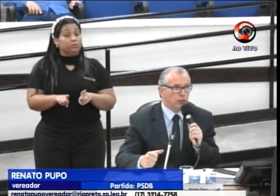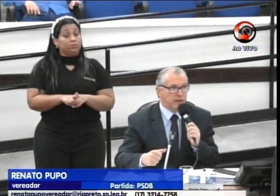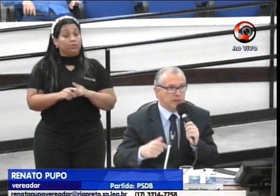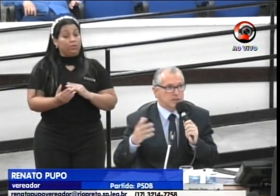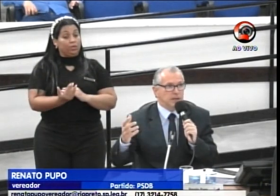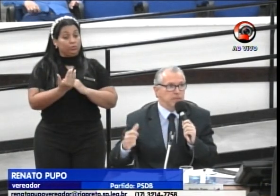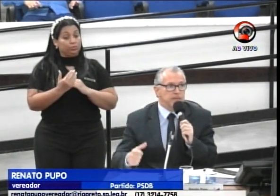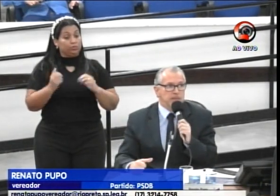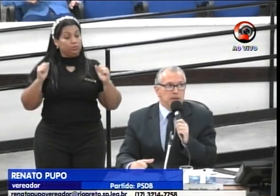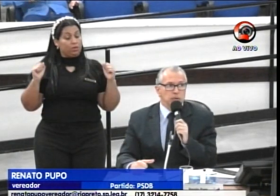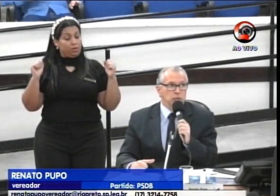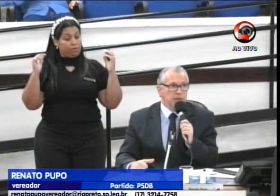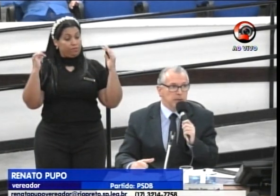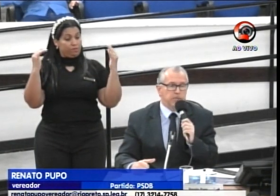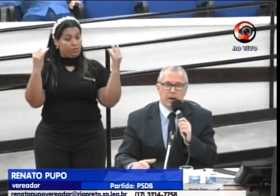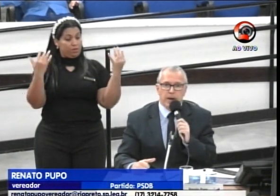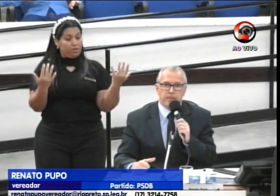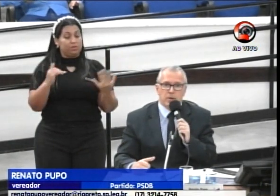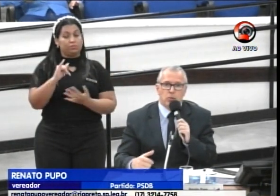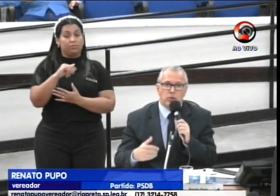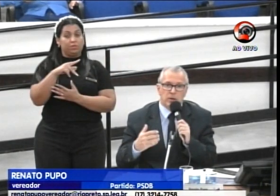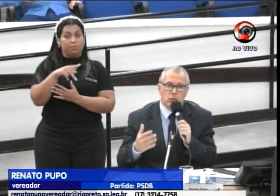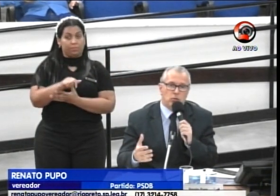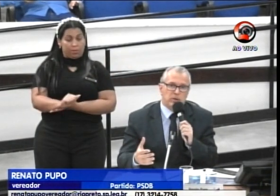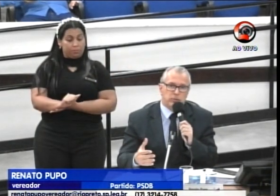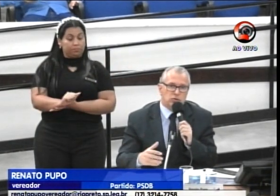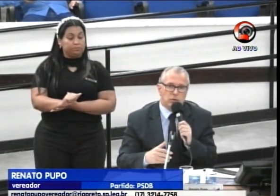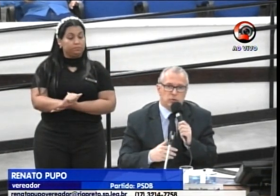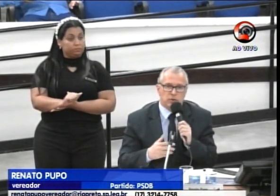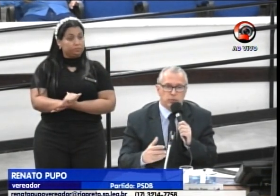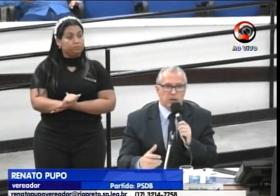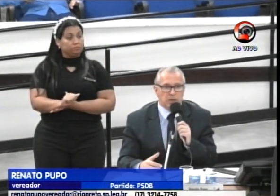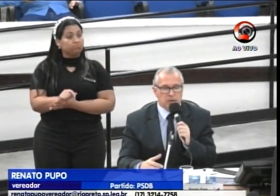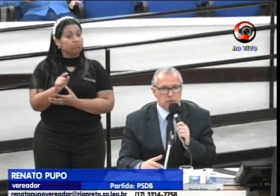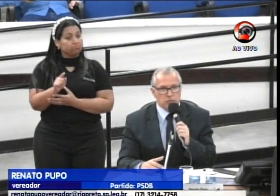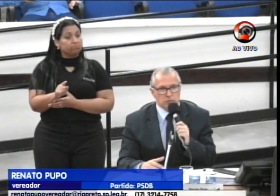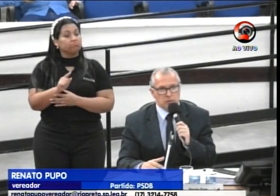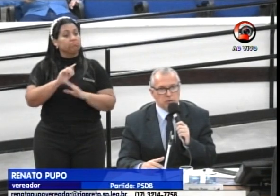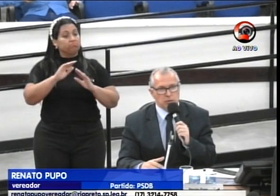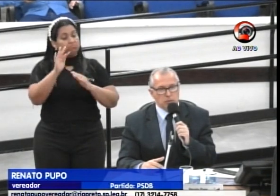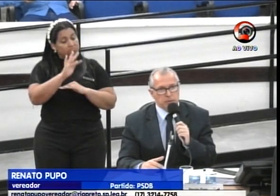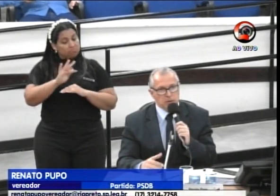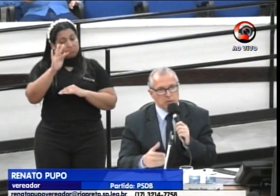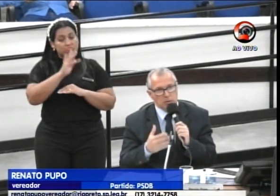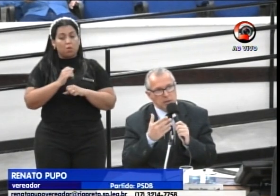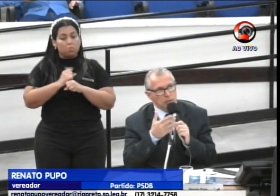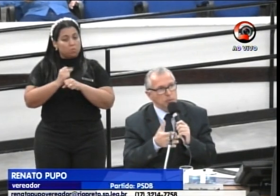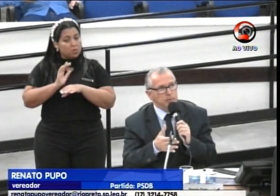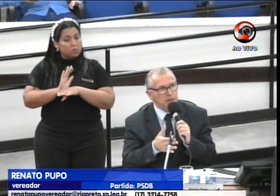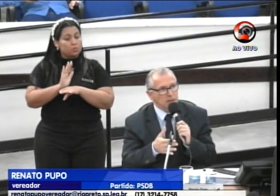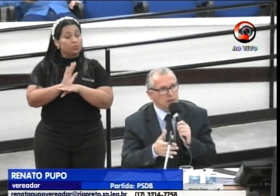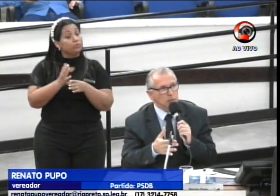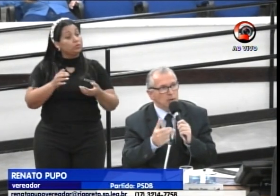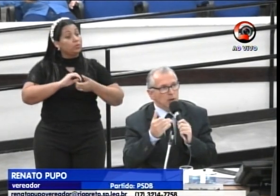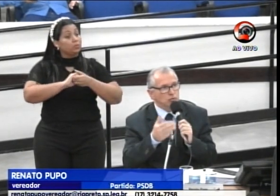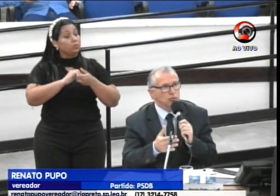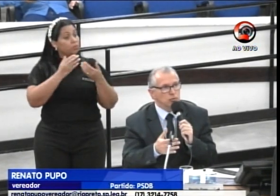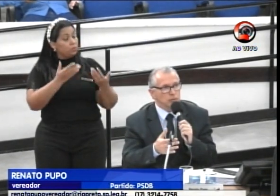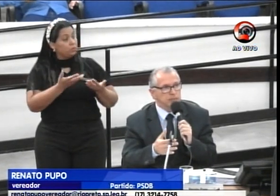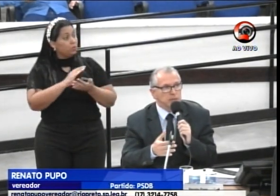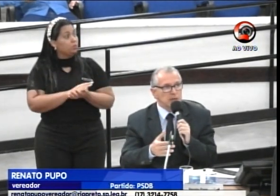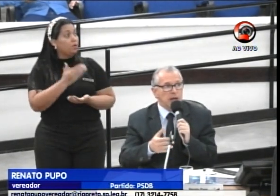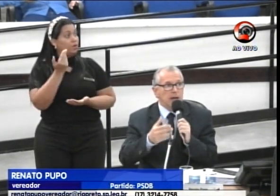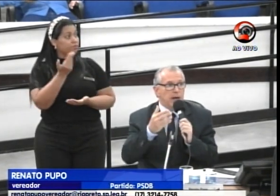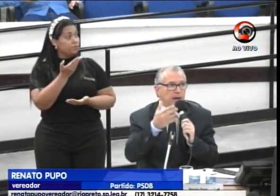floresta do IPA, o IBIS se contribui há anos com São José do Rio Preto. Então, eu queria cumprimentá-lo ao